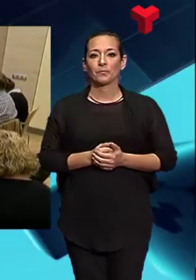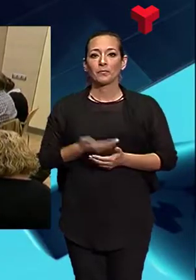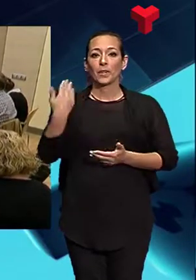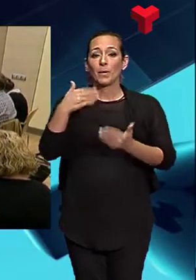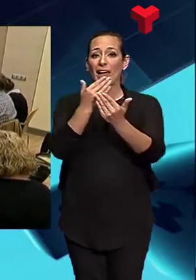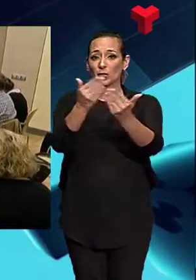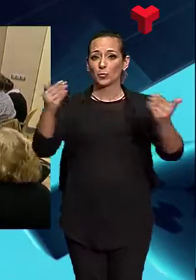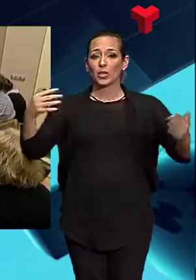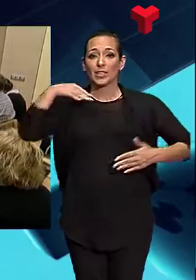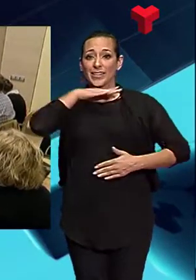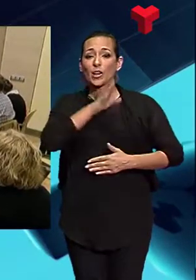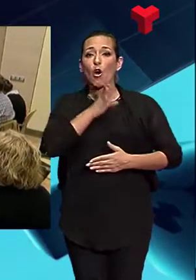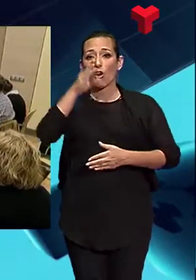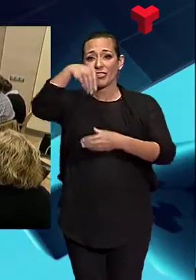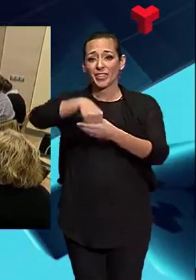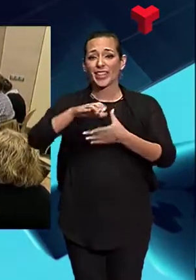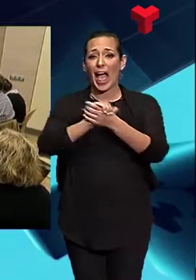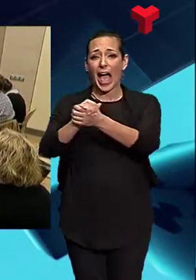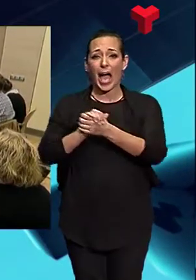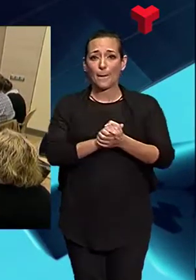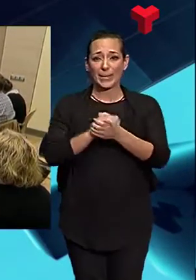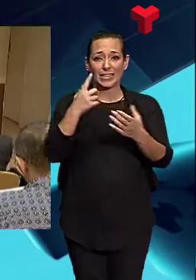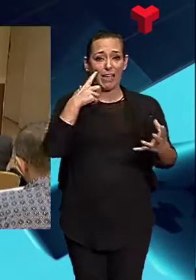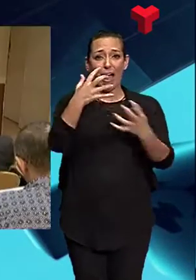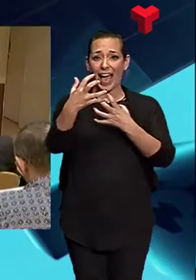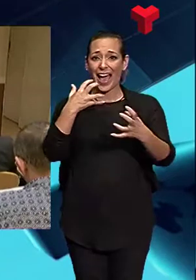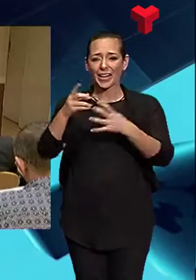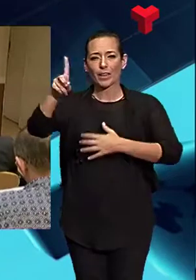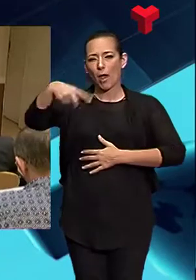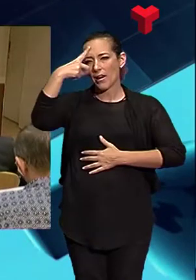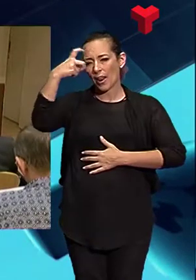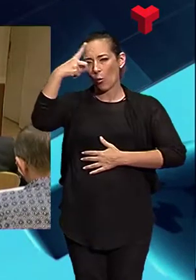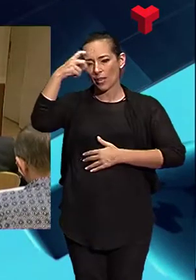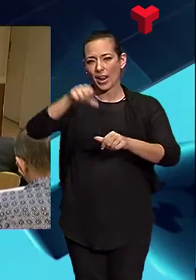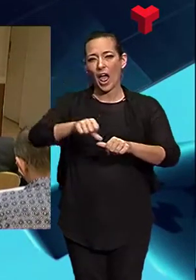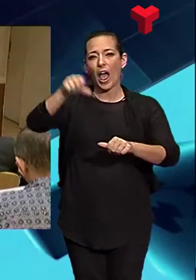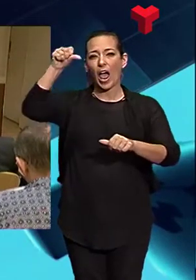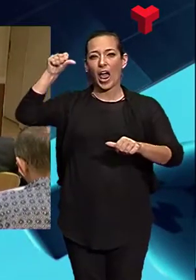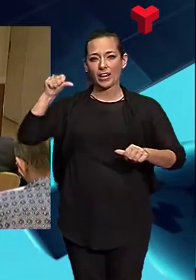al Genè i als Amics de les Arts recordaran les dues dècades d'història de la mitja.